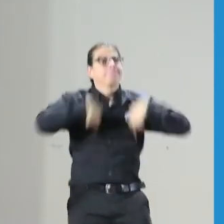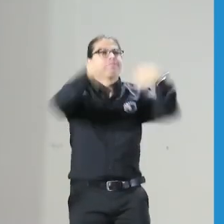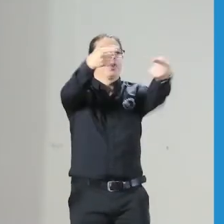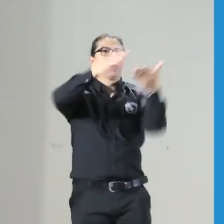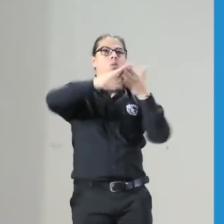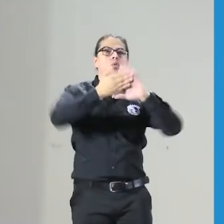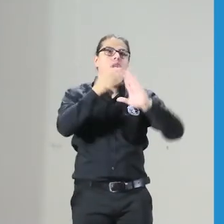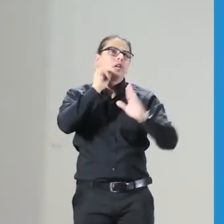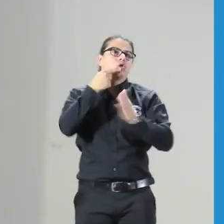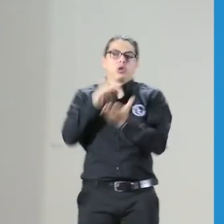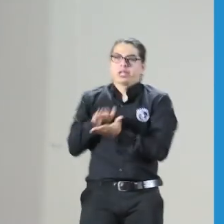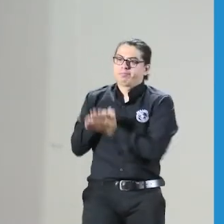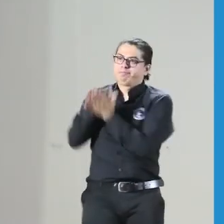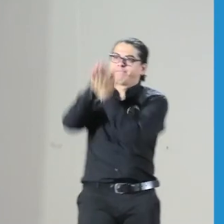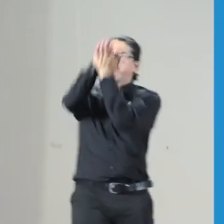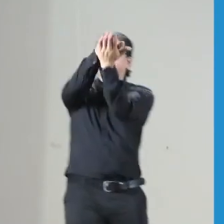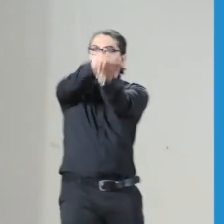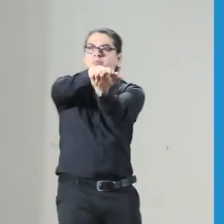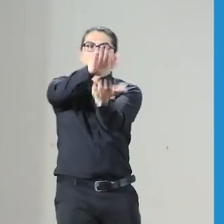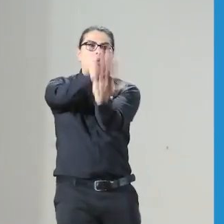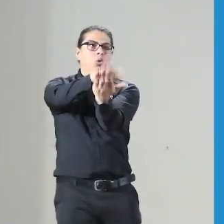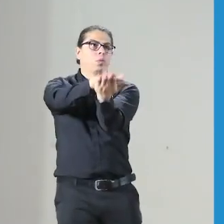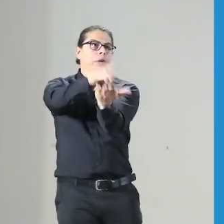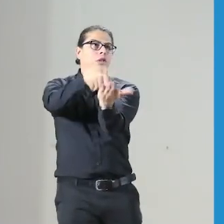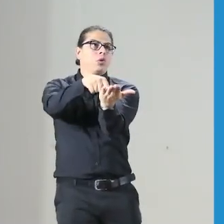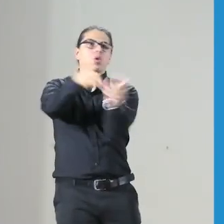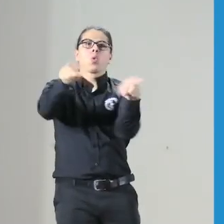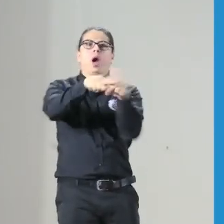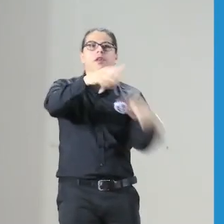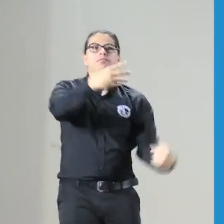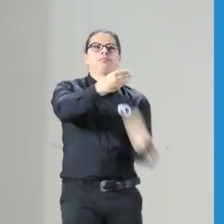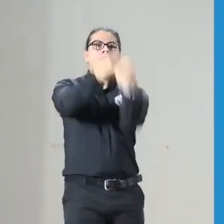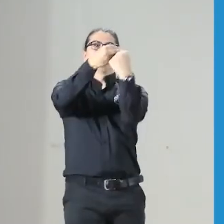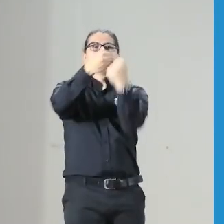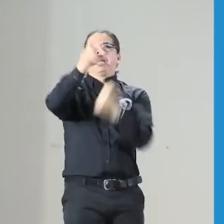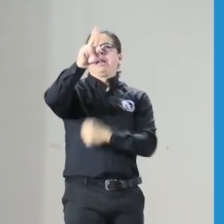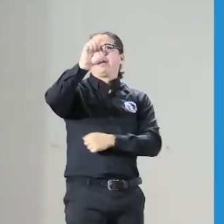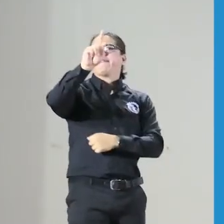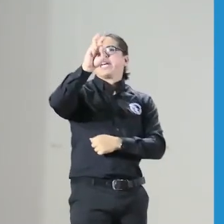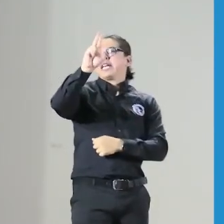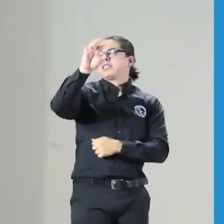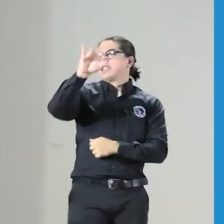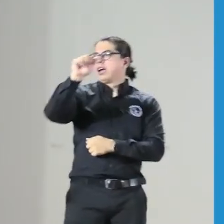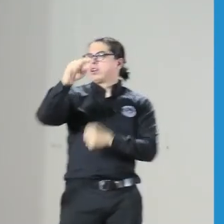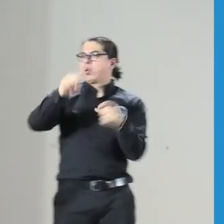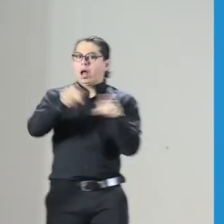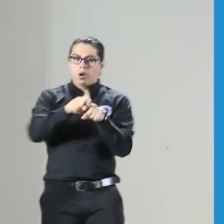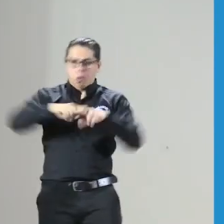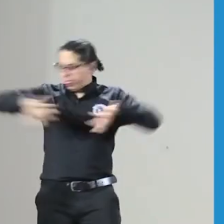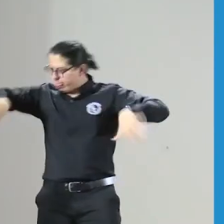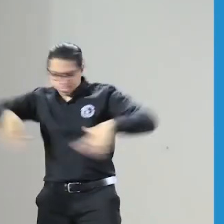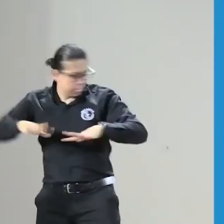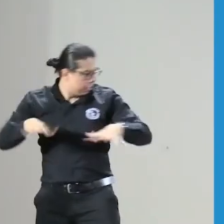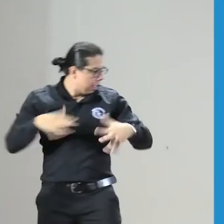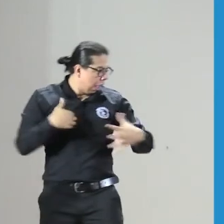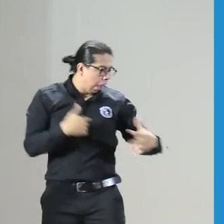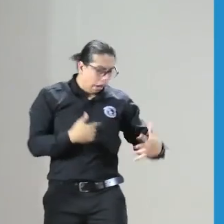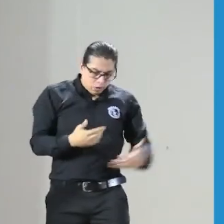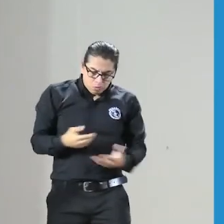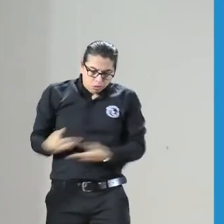lo vamos a hacer pero la idea es que ustedes como comunidad sorda sea una referencia que no vayan a